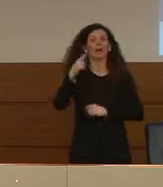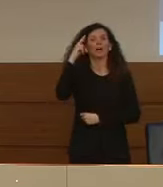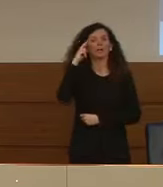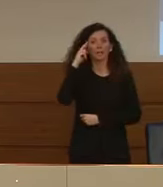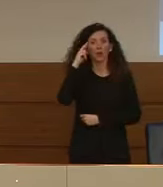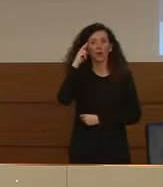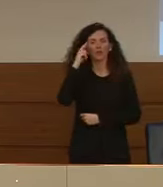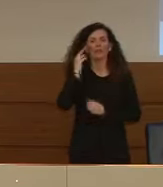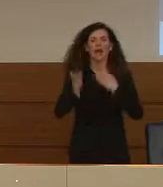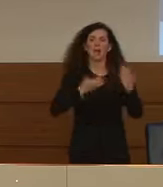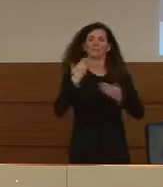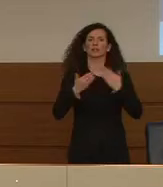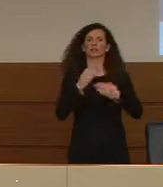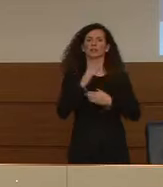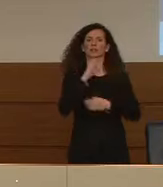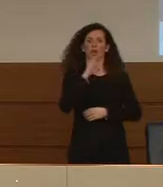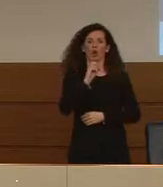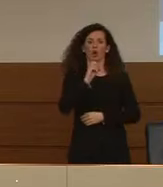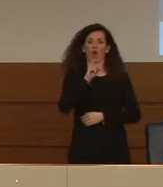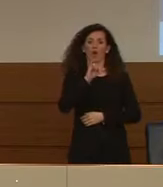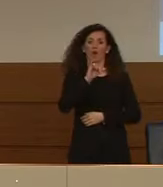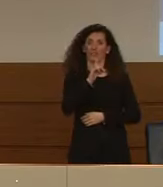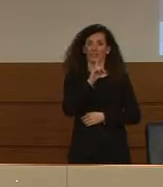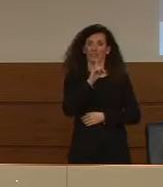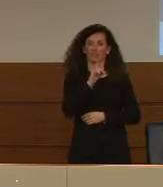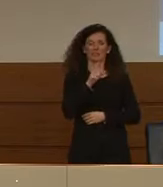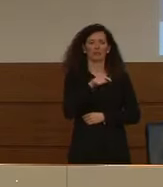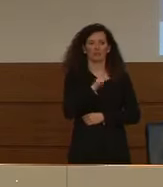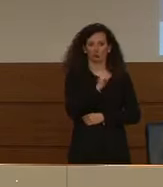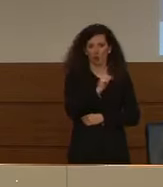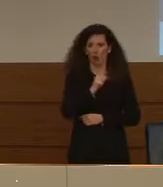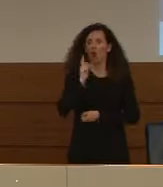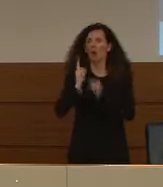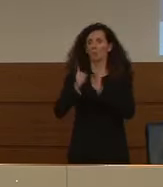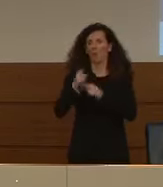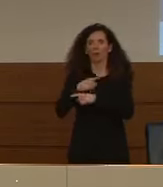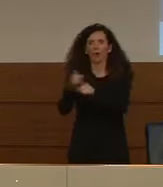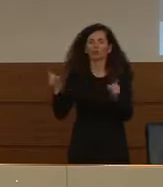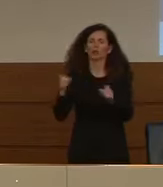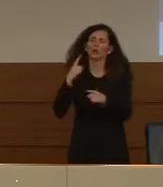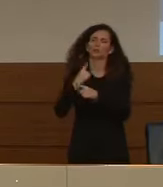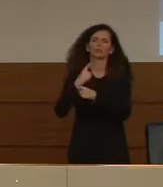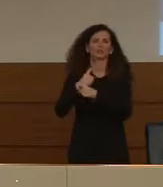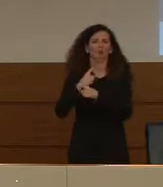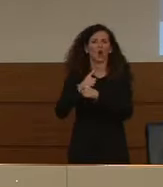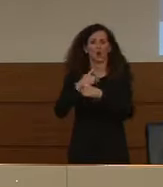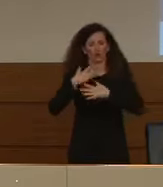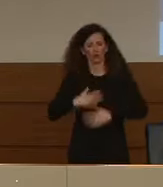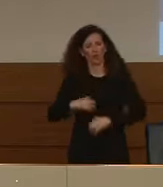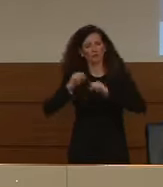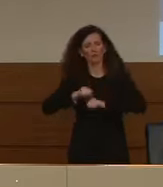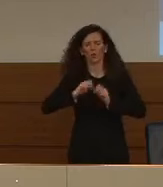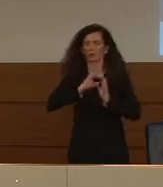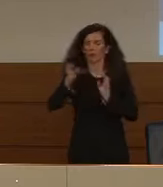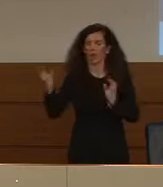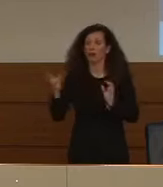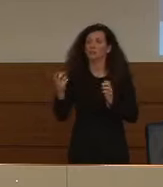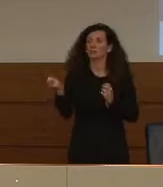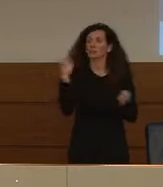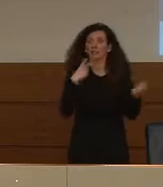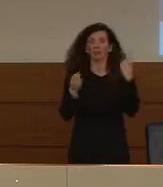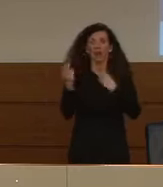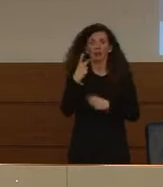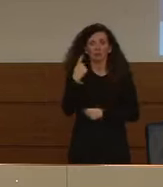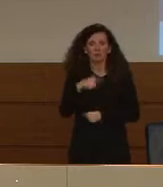solamente l'emergenza Covid ma la popolazione continua a avere i bisogni di sempre segnalazioni particolari in tal